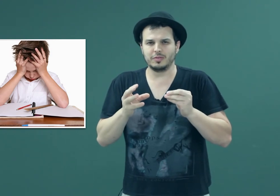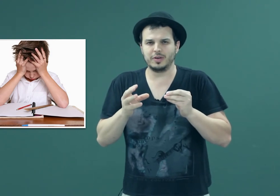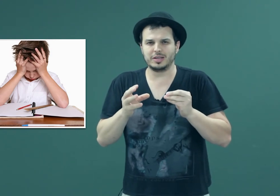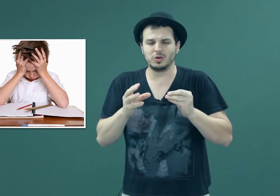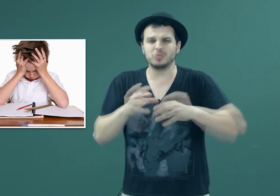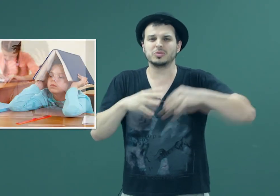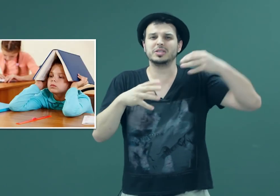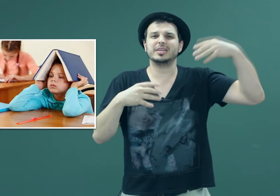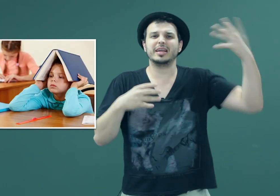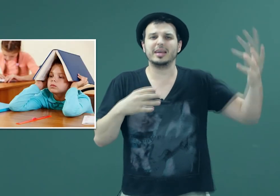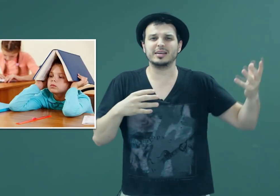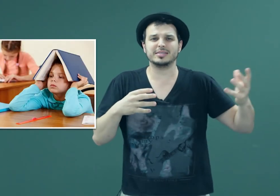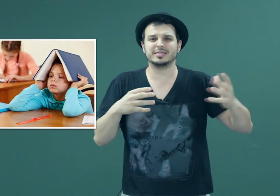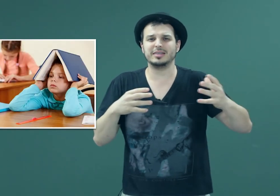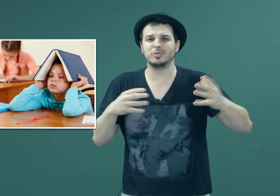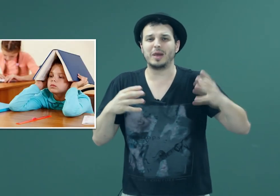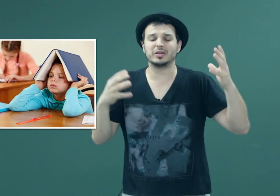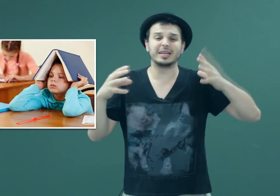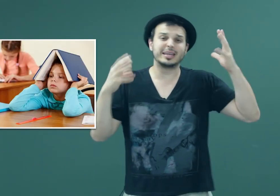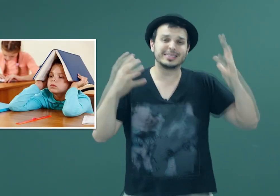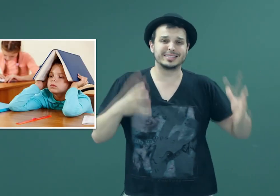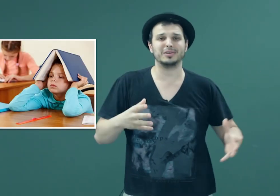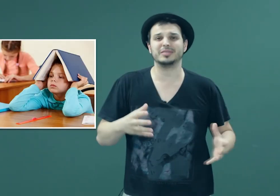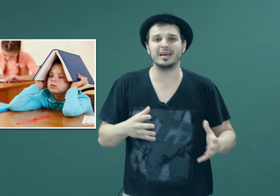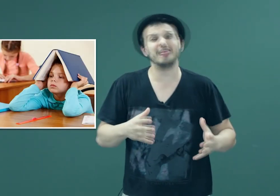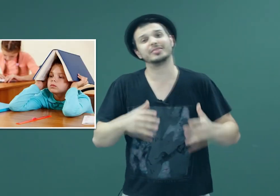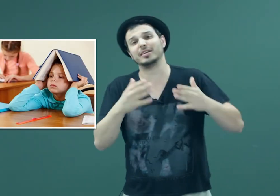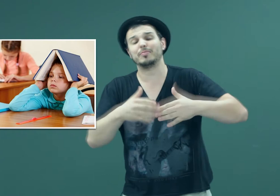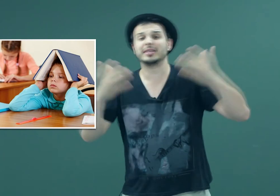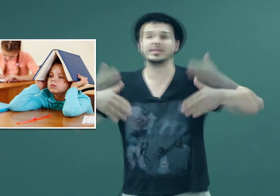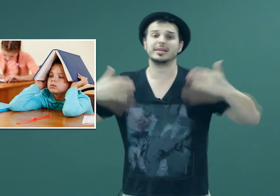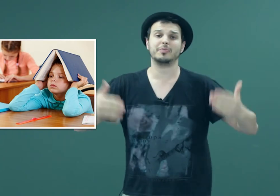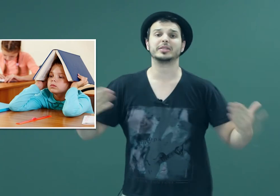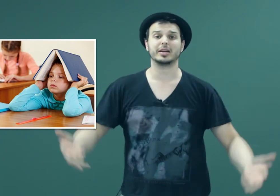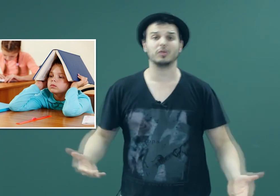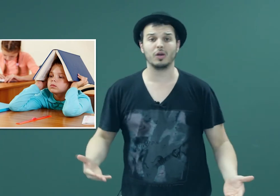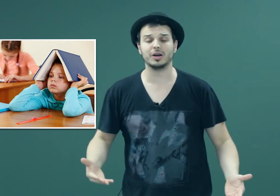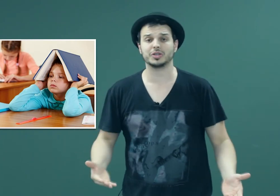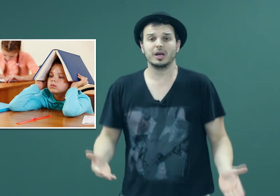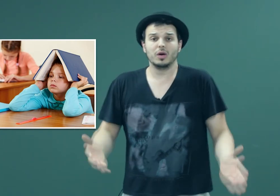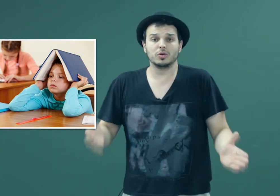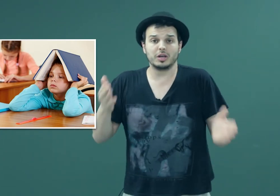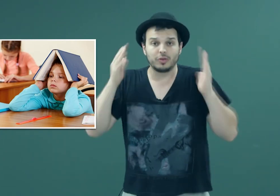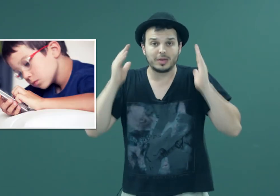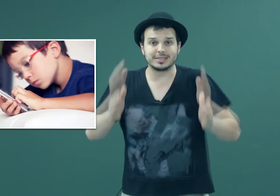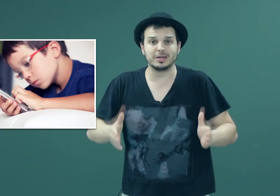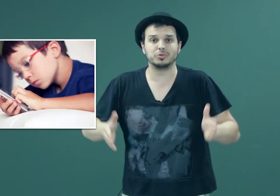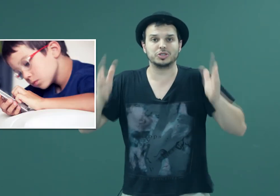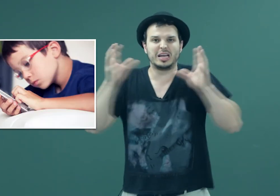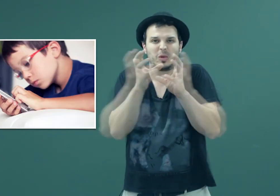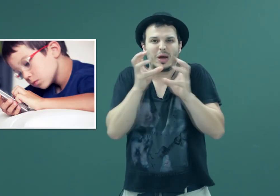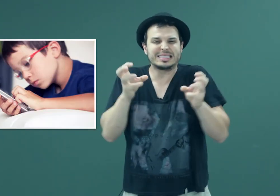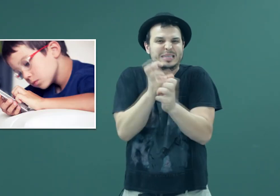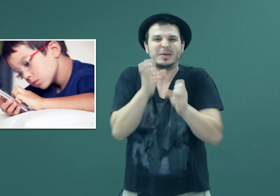talvez outros interesses têm tomado a atenção deles, ainda mais nessa época tecnológica, onde a informação chega quase que